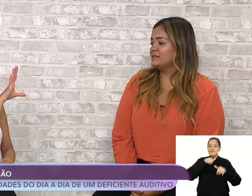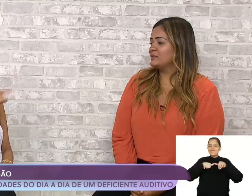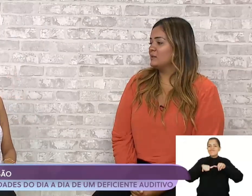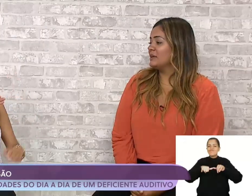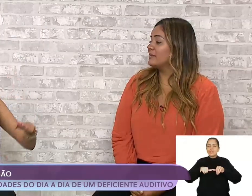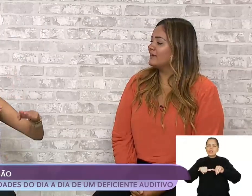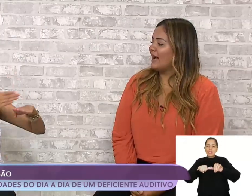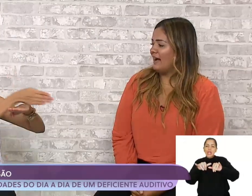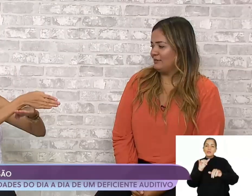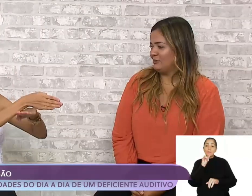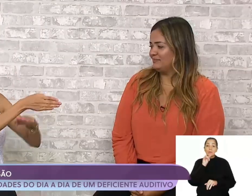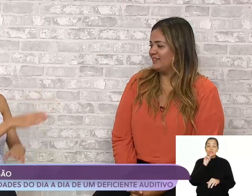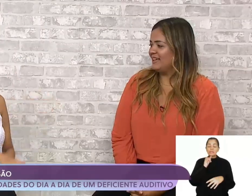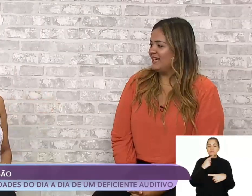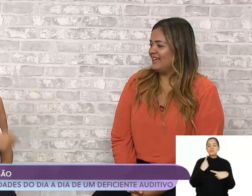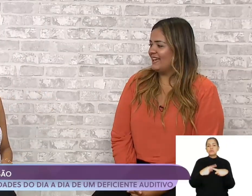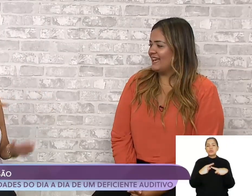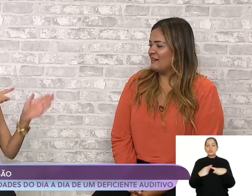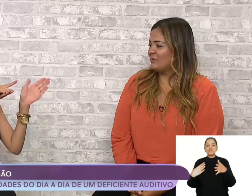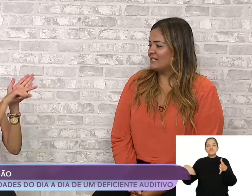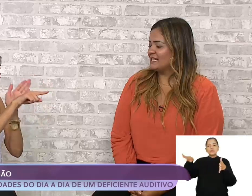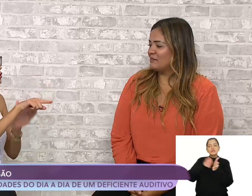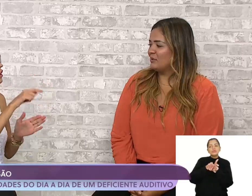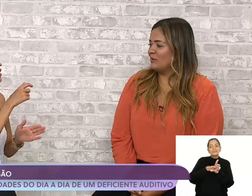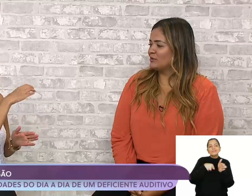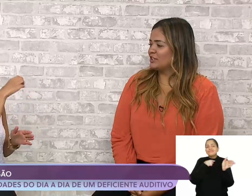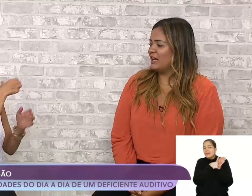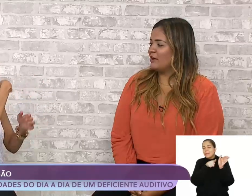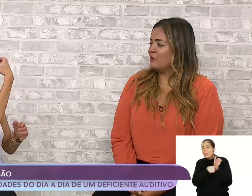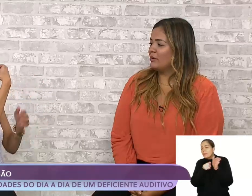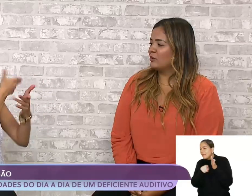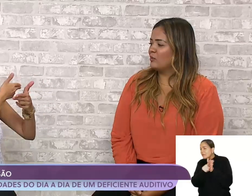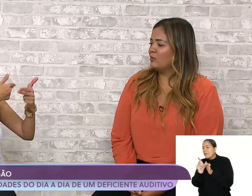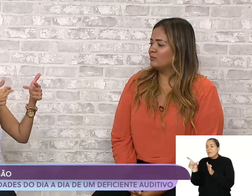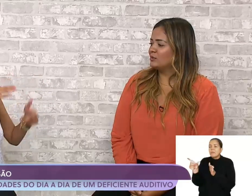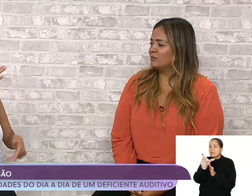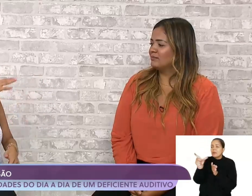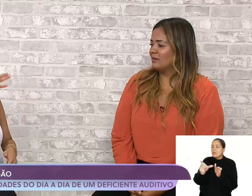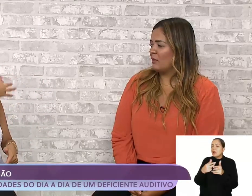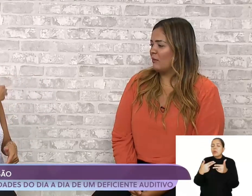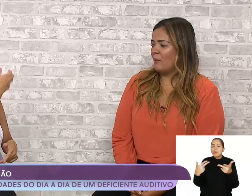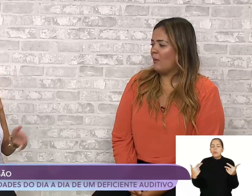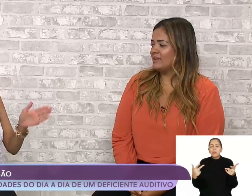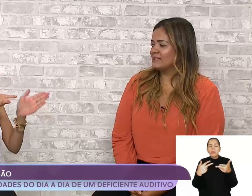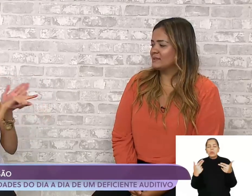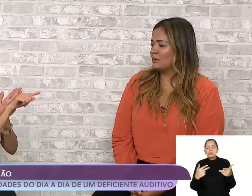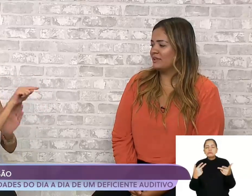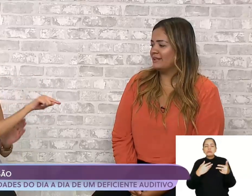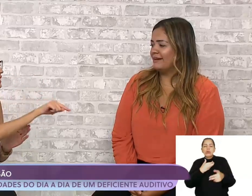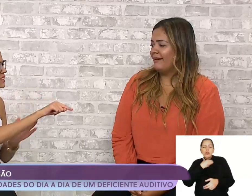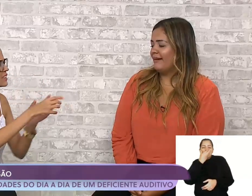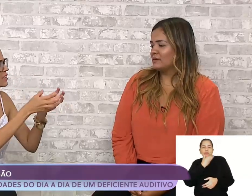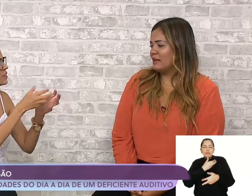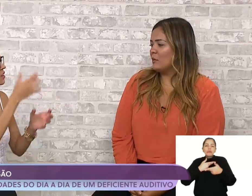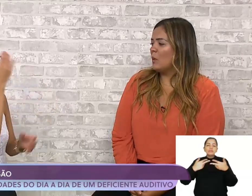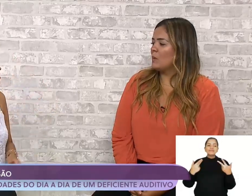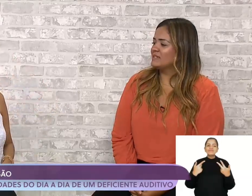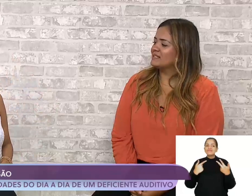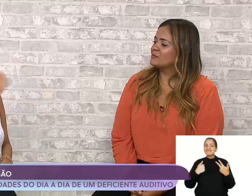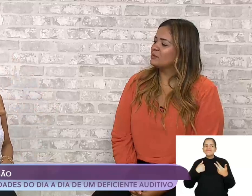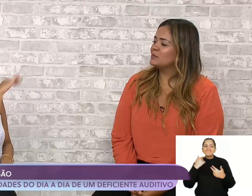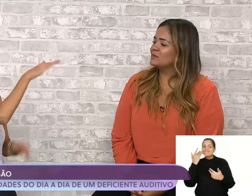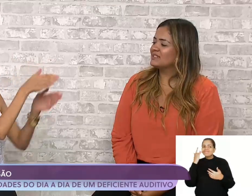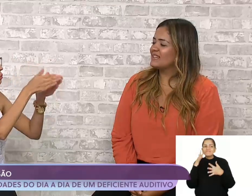muito difícil em mercado. Por exemplo, eu chego, pergunto coisas sobre os